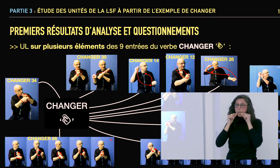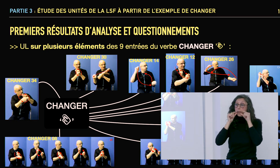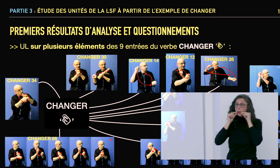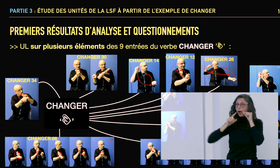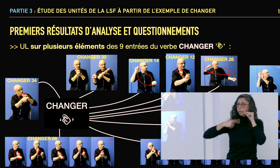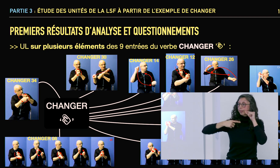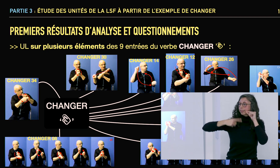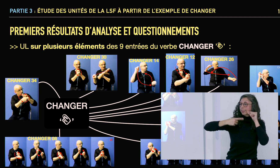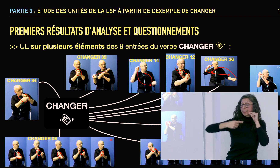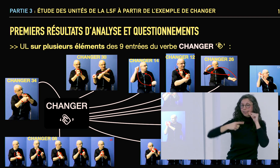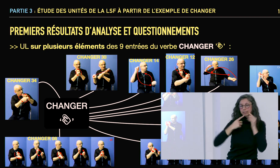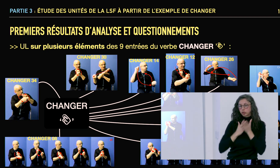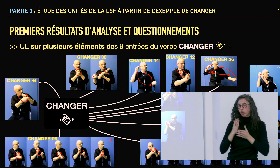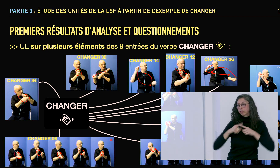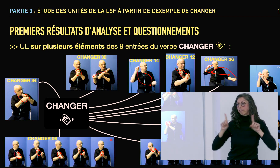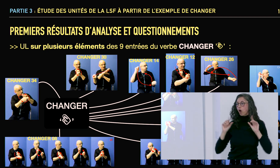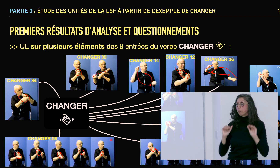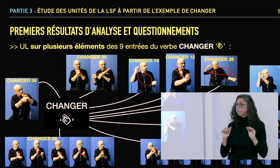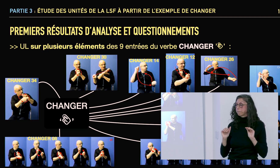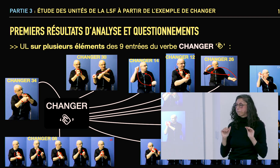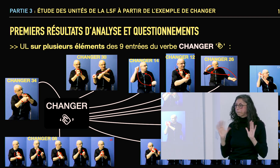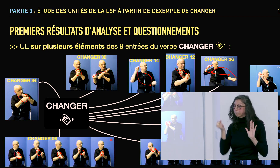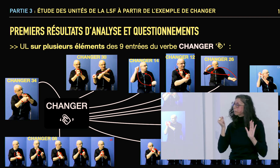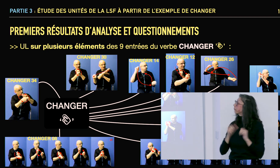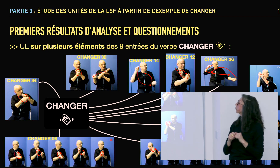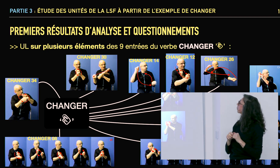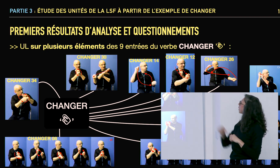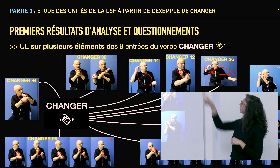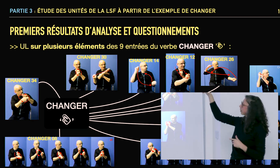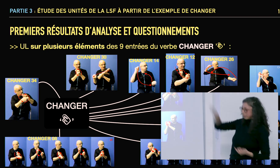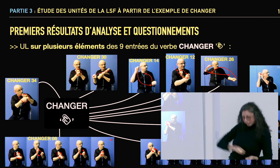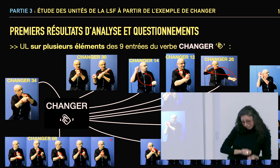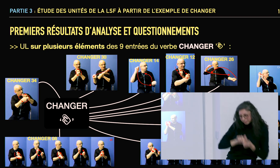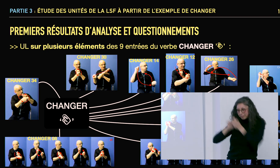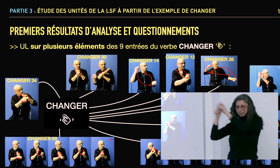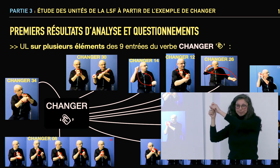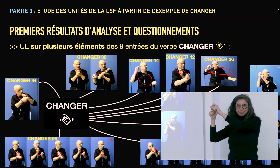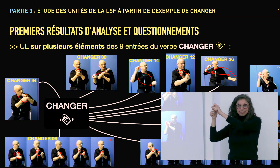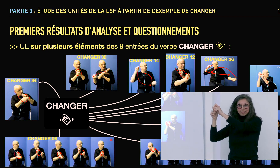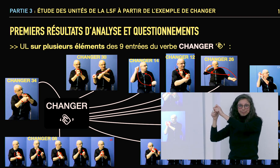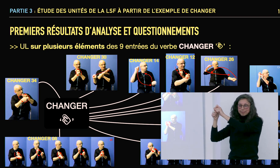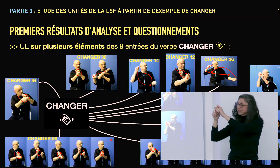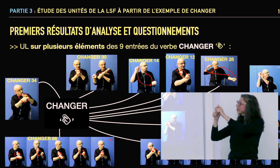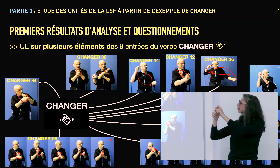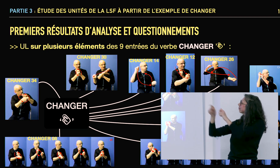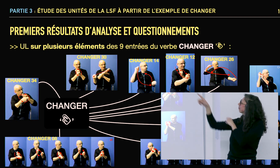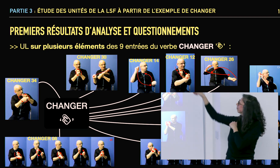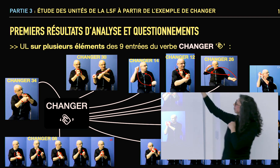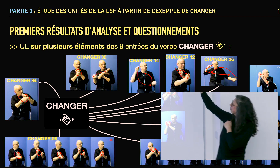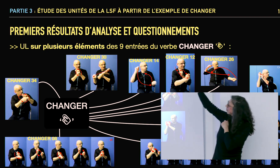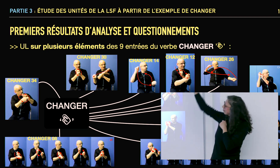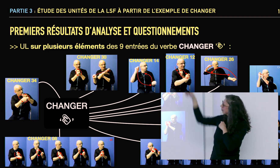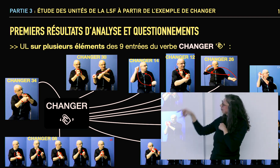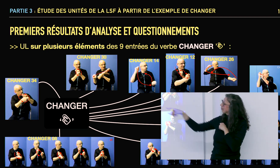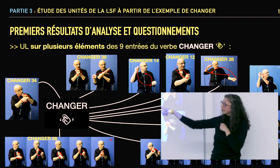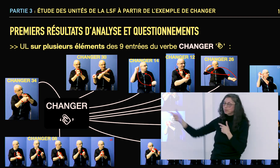qui ont des mouvements toujours fluides mais qui ont la bouche qui effectue une répétition un petit peu labiale. D'autres mouvements, d'autres changements effectués